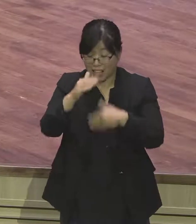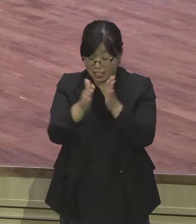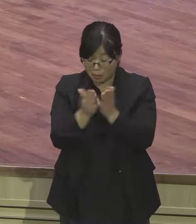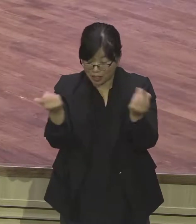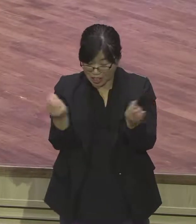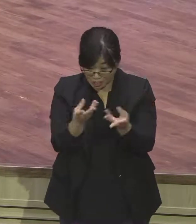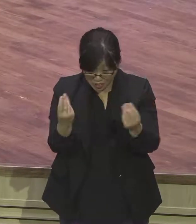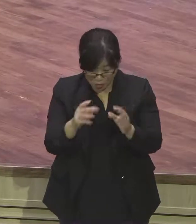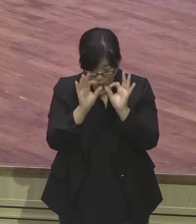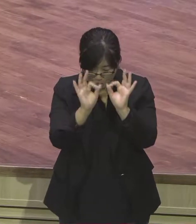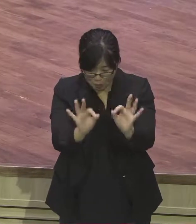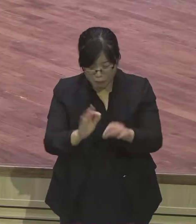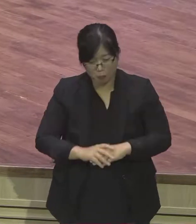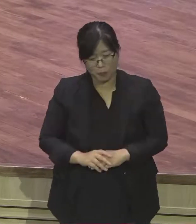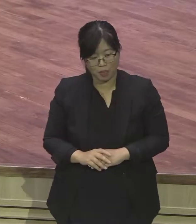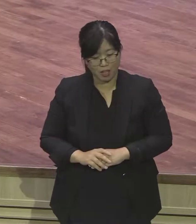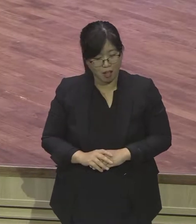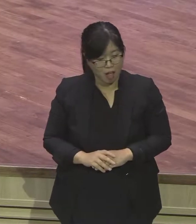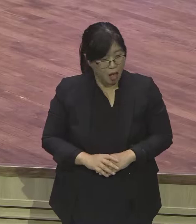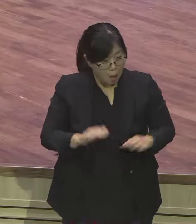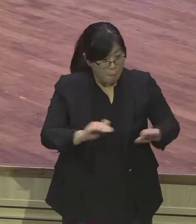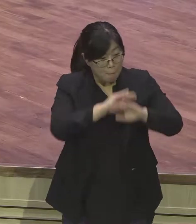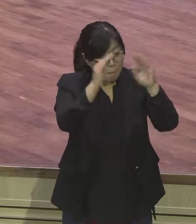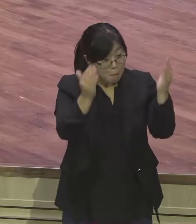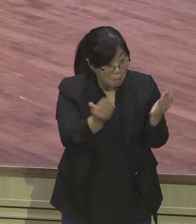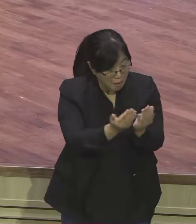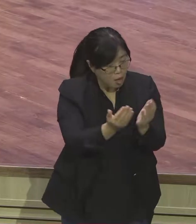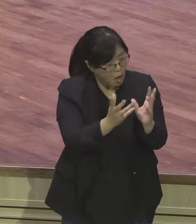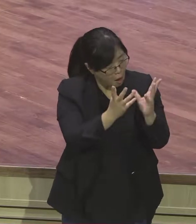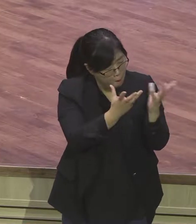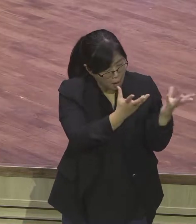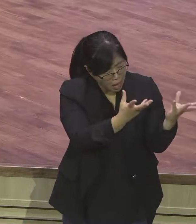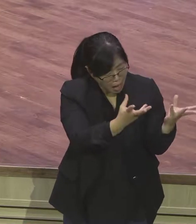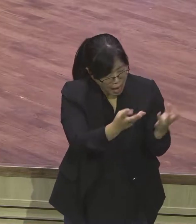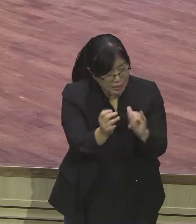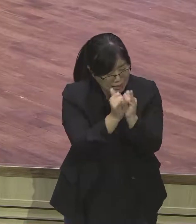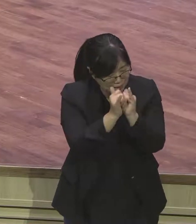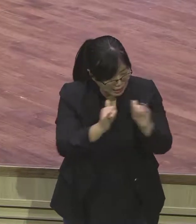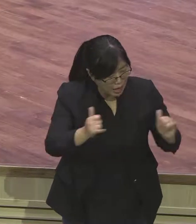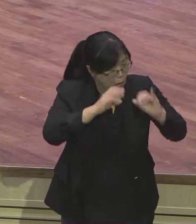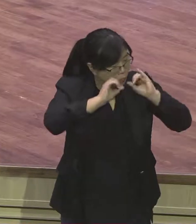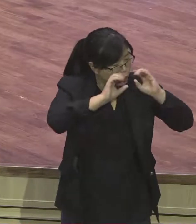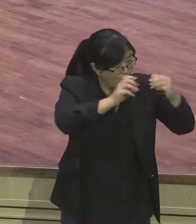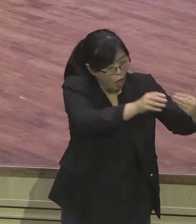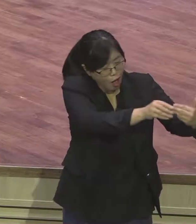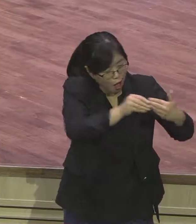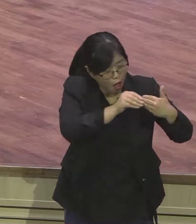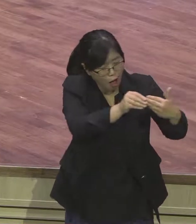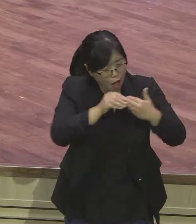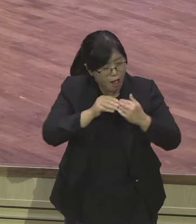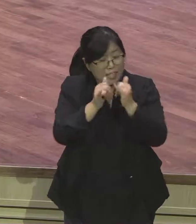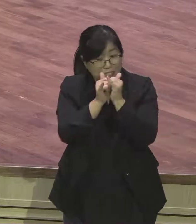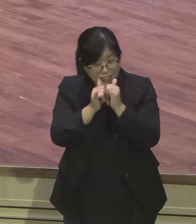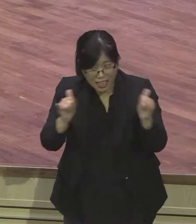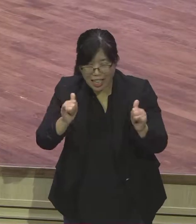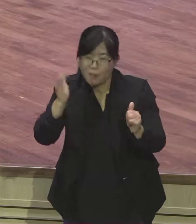하리라 하늘의 스타예요 스타 정말 스타입니다 세상 스타 별 볼일 없지만 하나님 비슷한 영원이에요